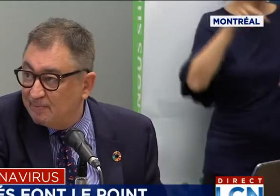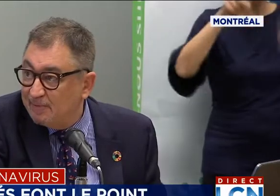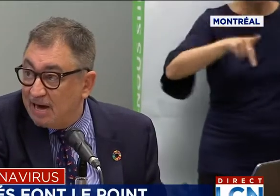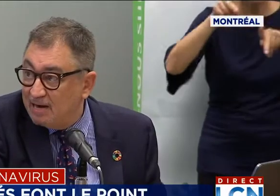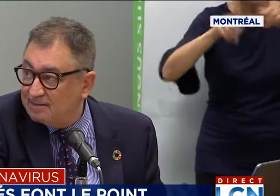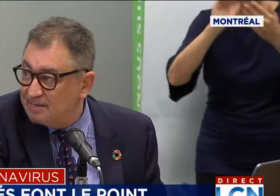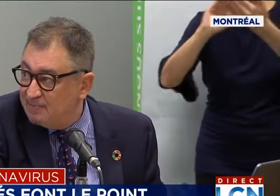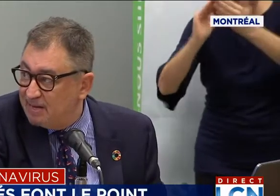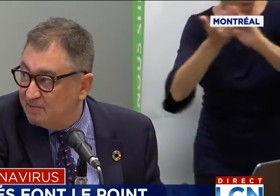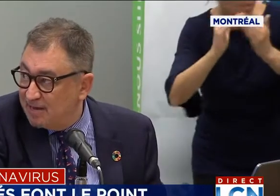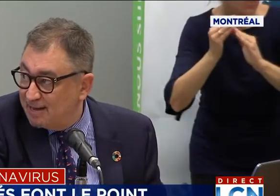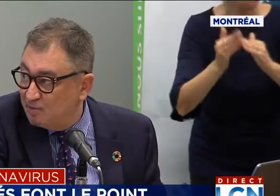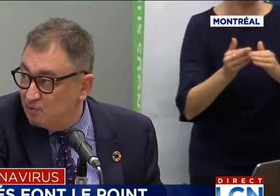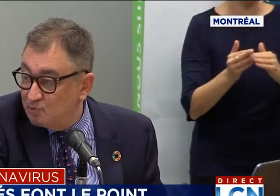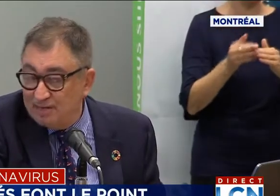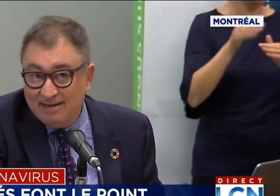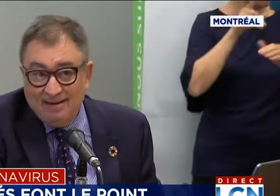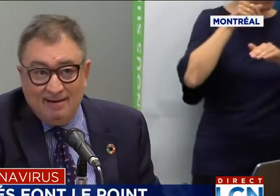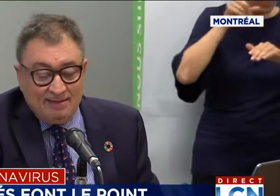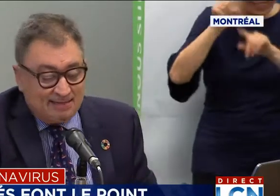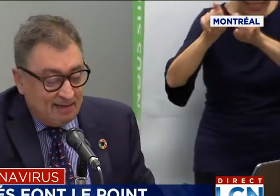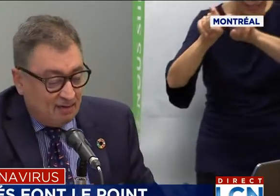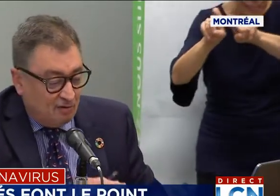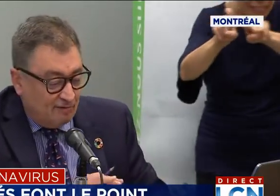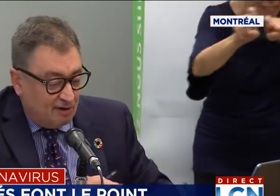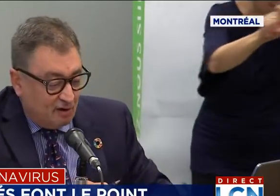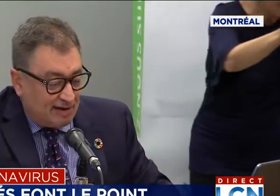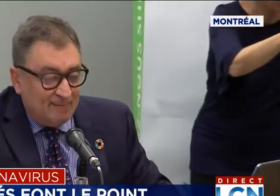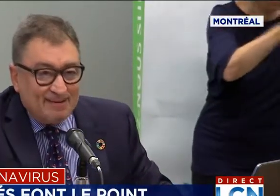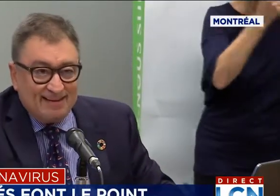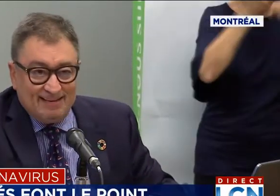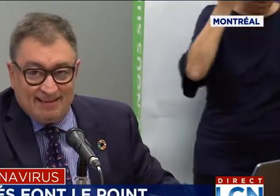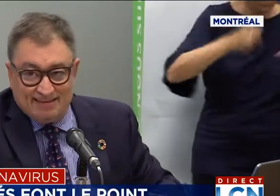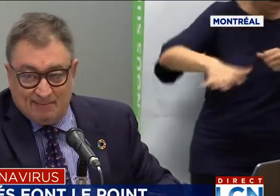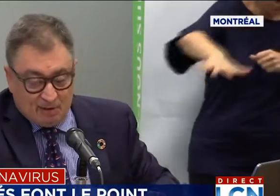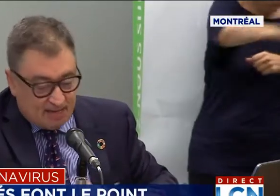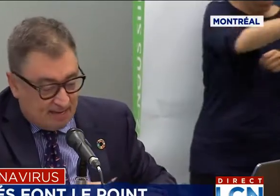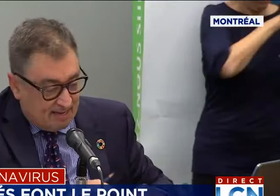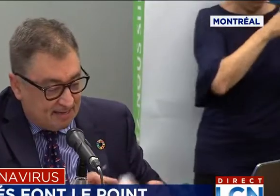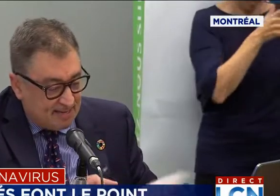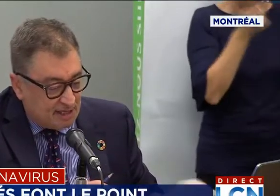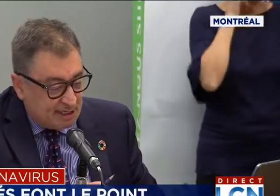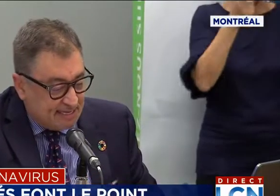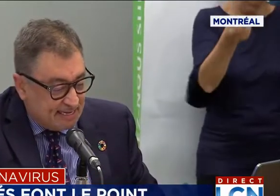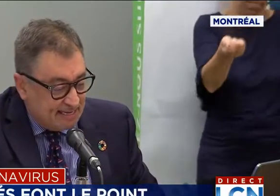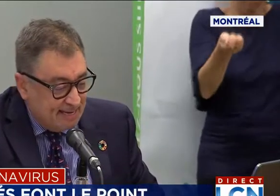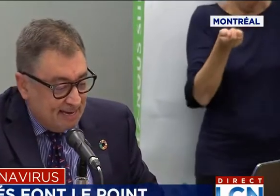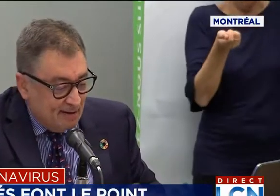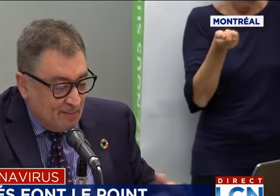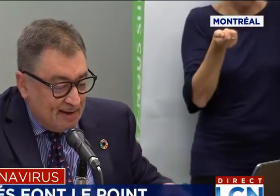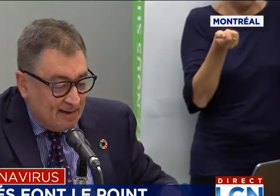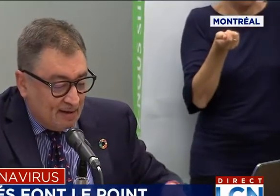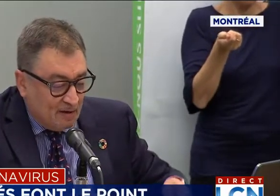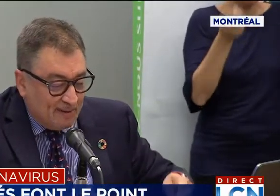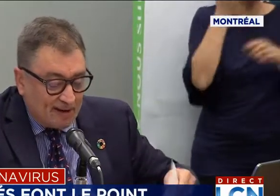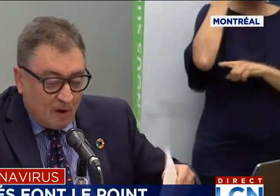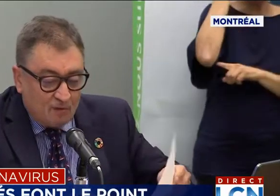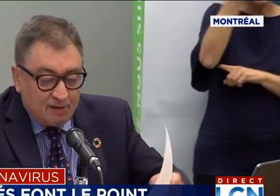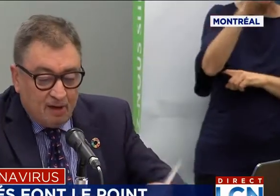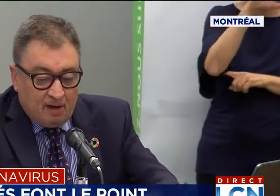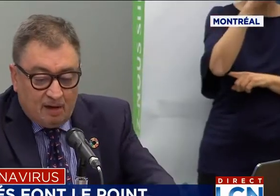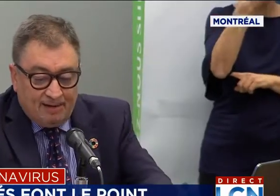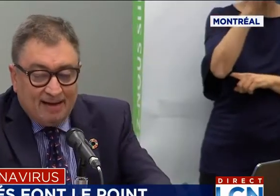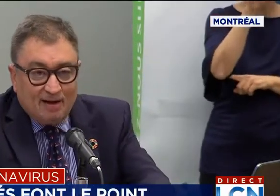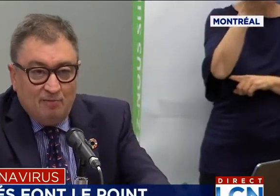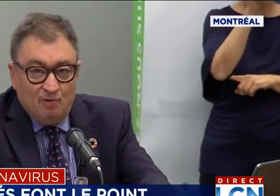avérés en grandes épidémies dans la communauté. Certes, on a vécu un drame très, très important dans les CHSLD, mais par